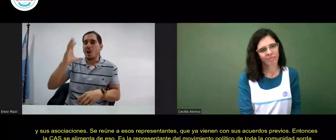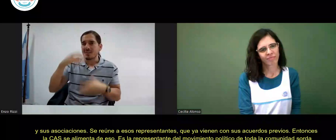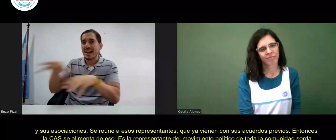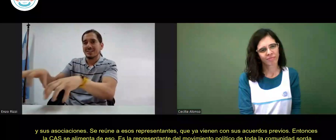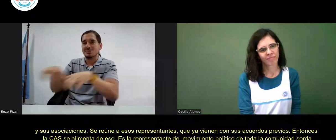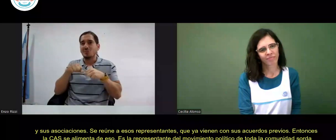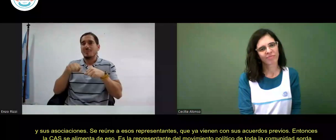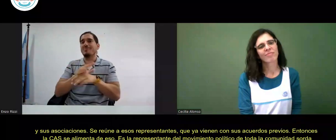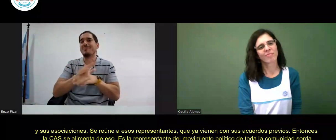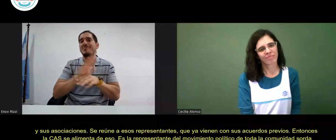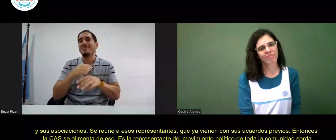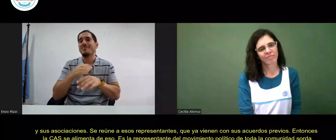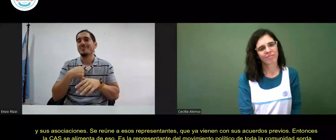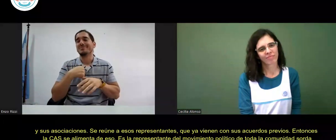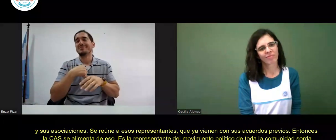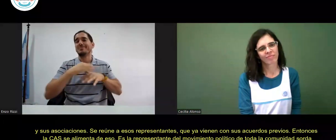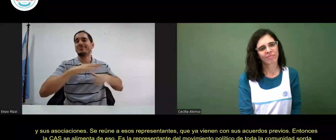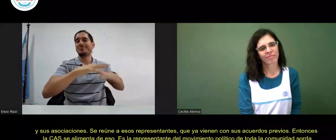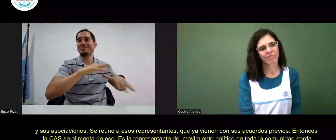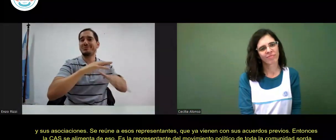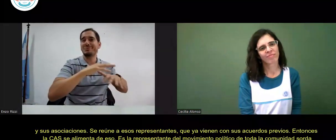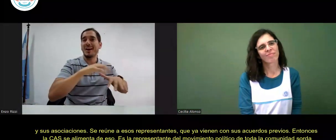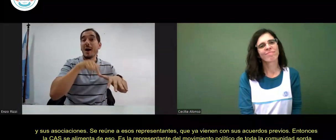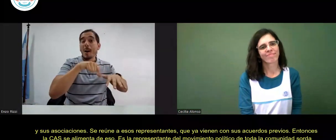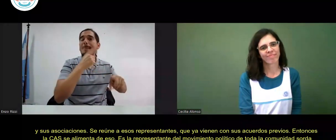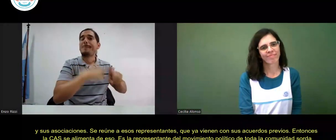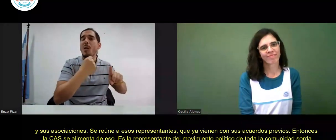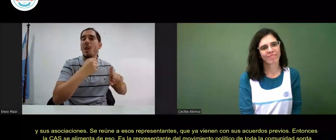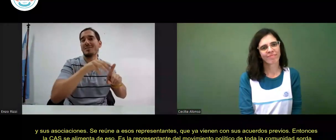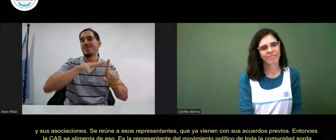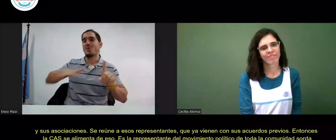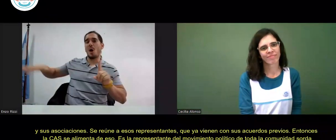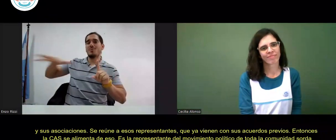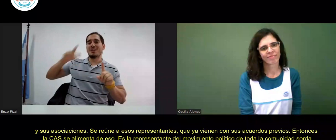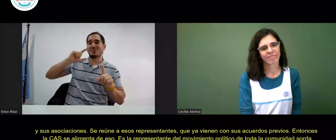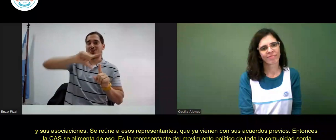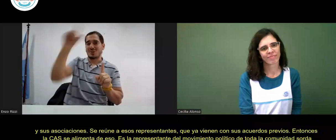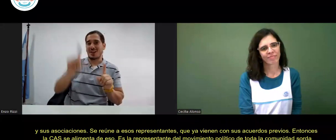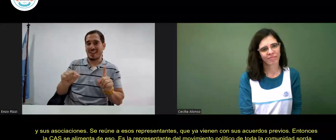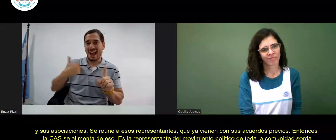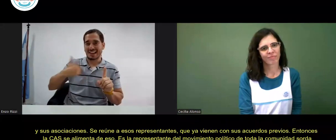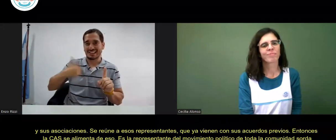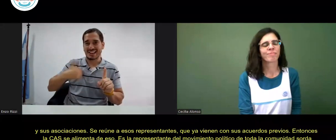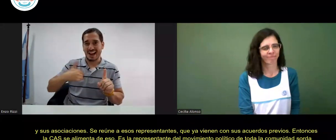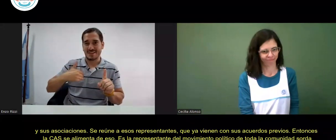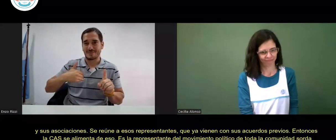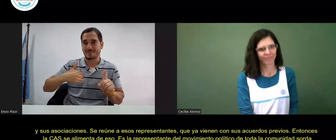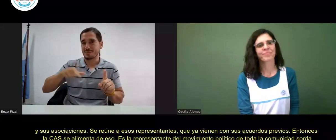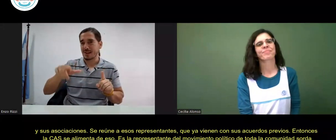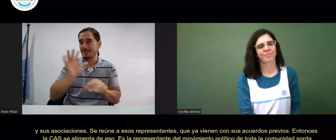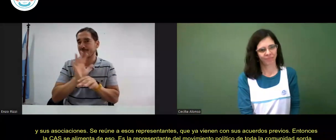la CAS se alimenta de eso. Es la representante del movimiento político de toda la comunidad sorda de Argentina.